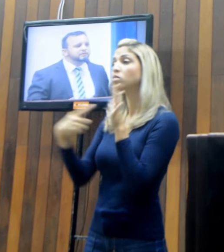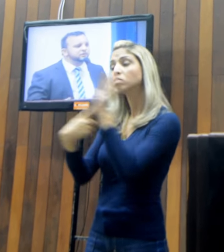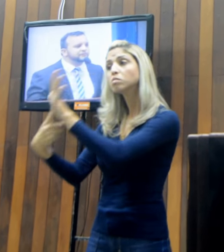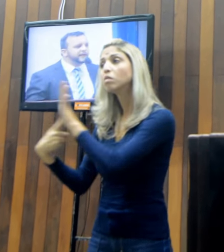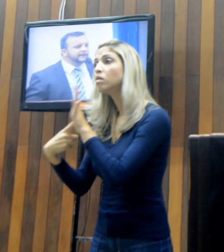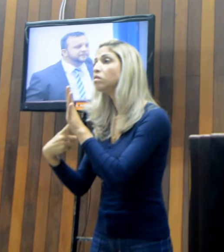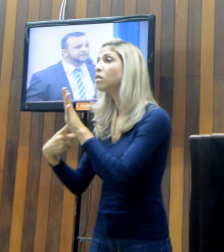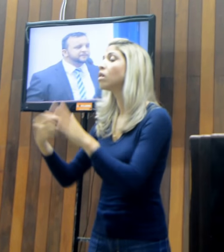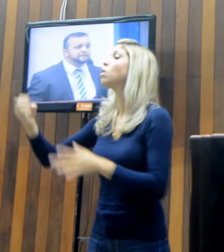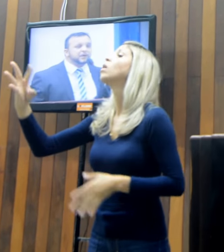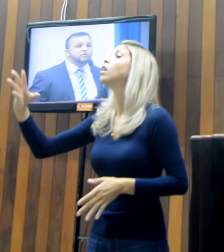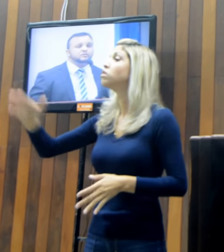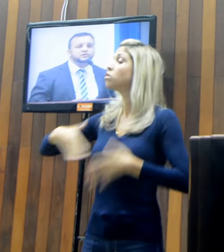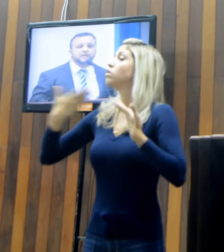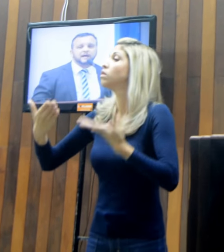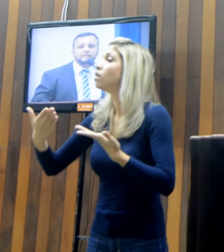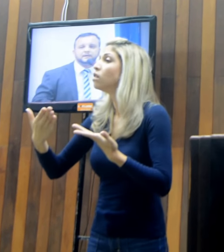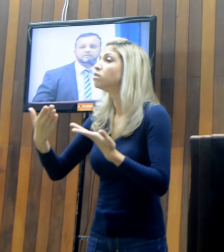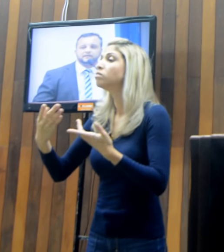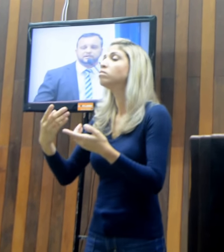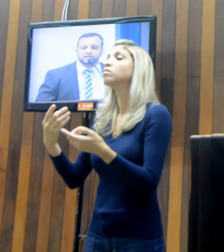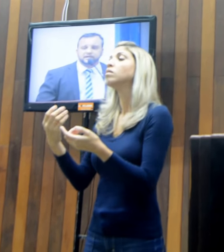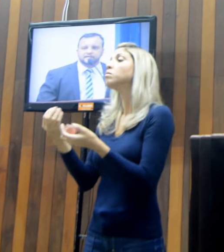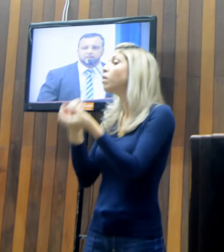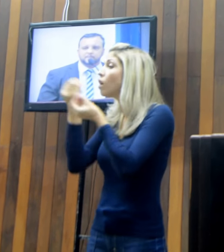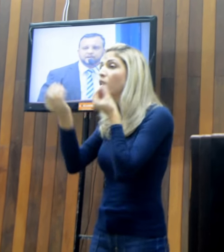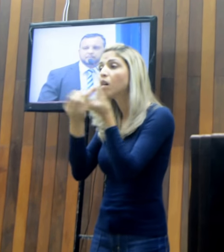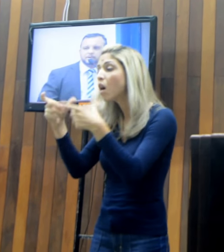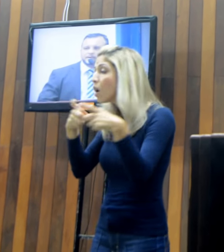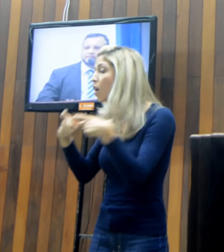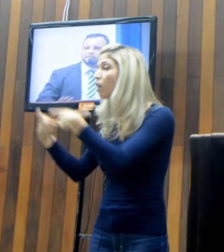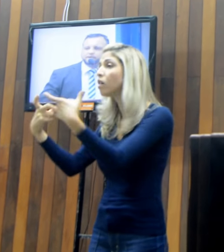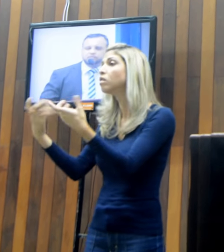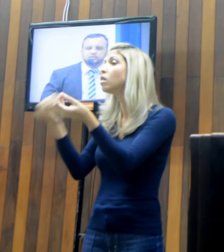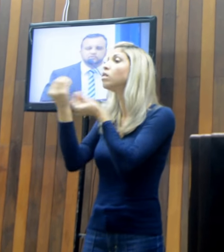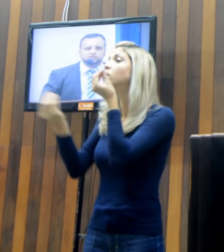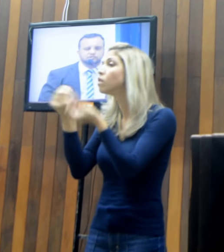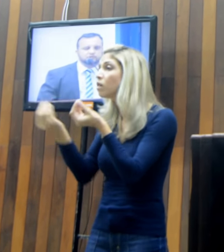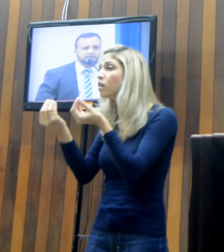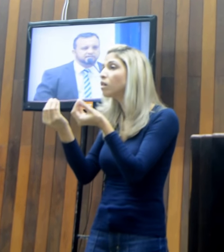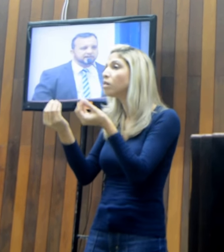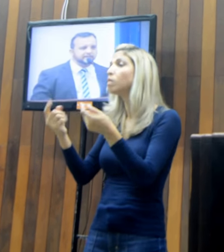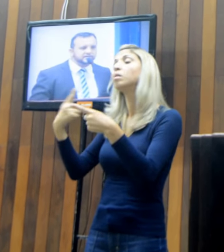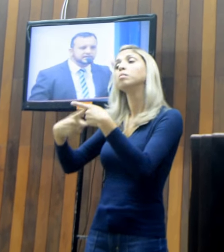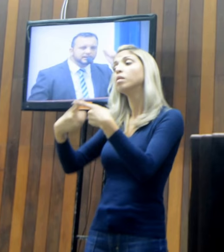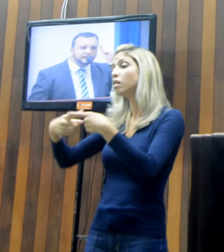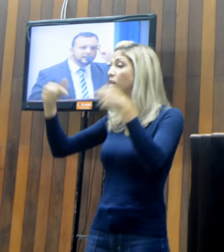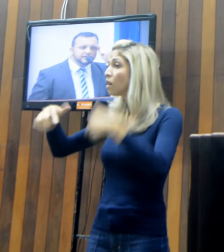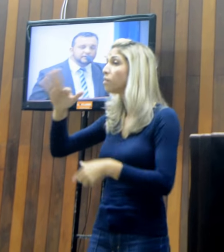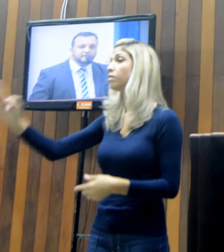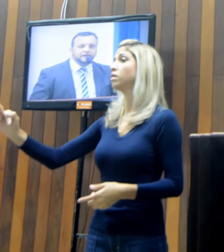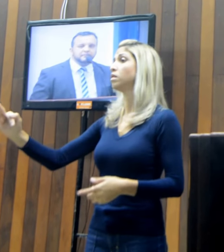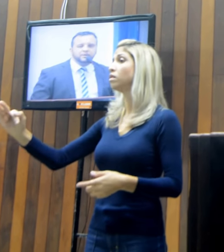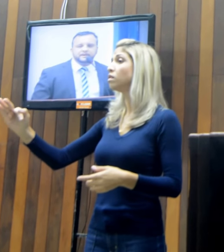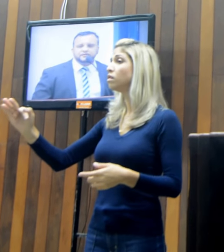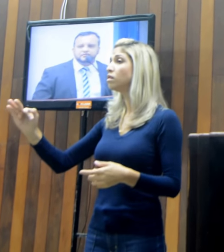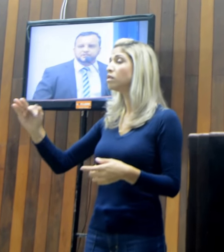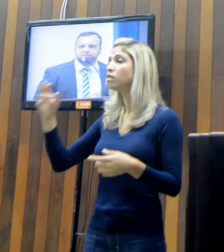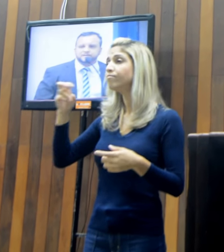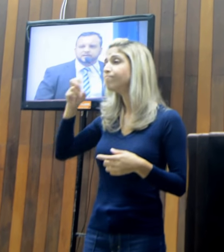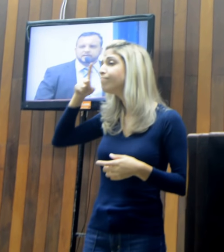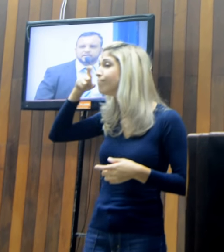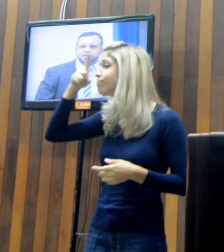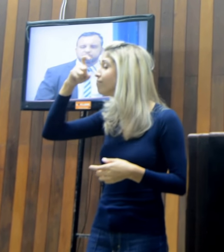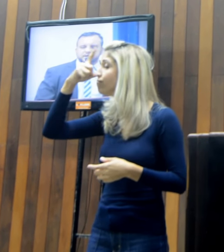foram as novidades, para onde está caminhando a investigação. Porque Cabo Frio cansou, senhor presidente, de viver momentos